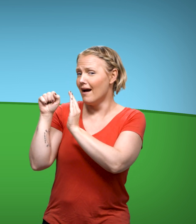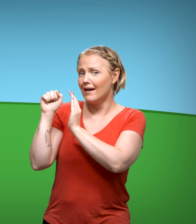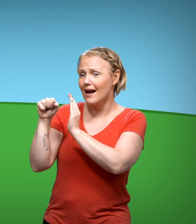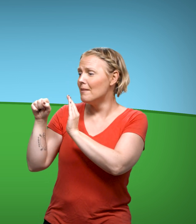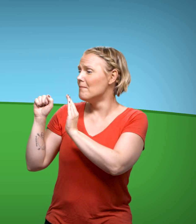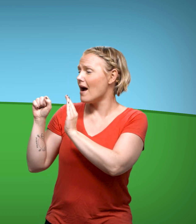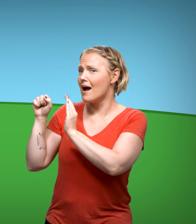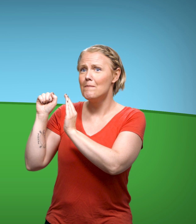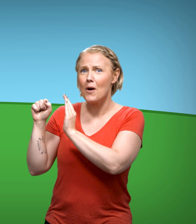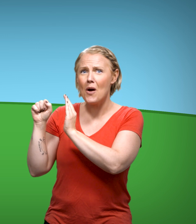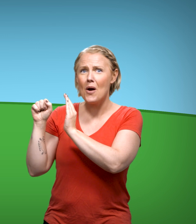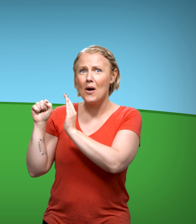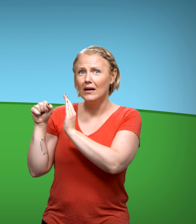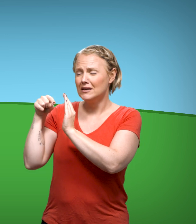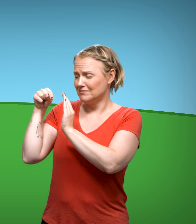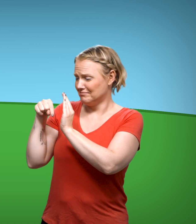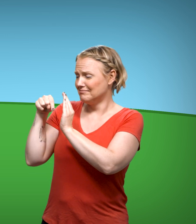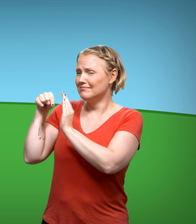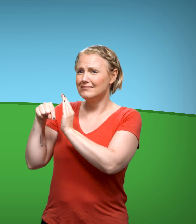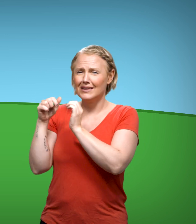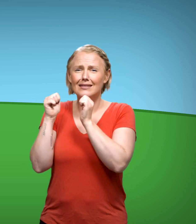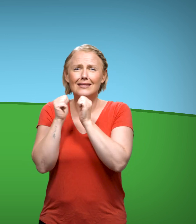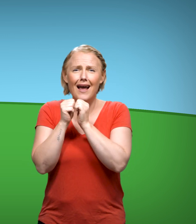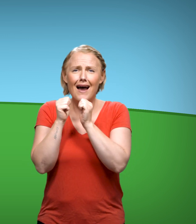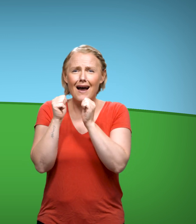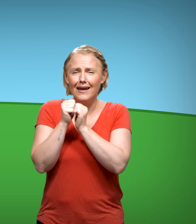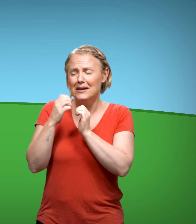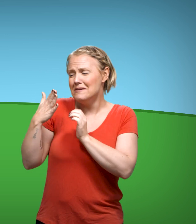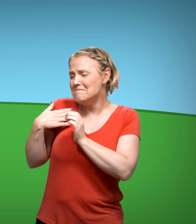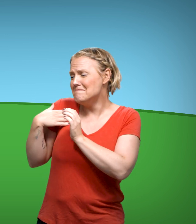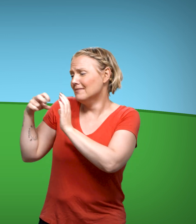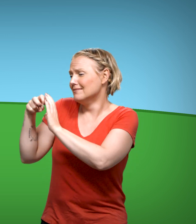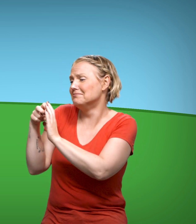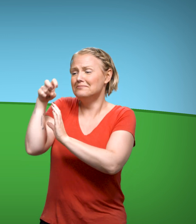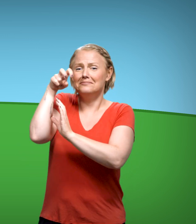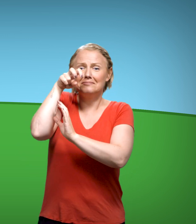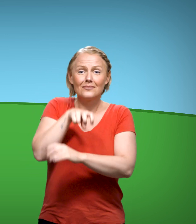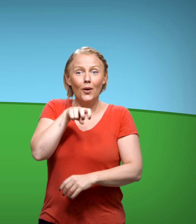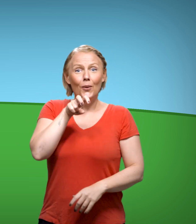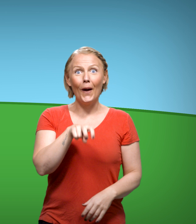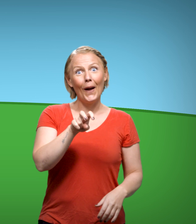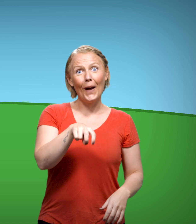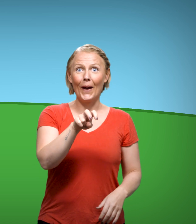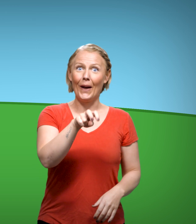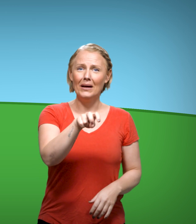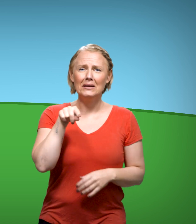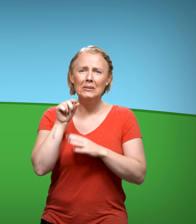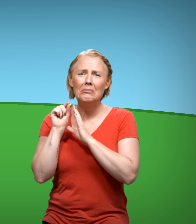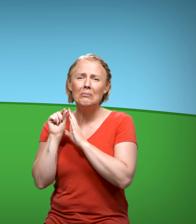banket på. Her er så trangt jeg vil ut og gå, pep den